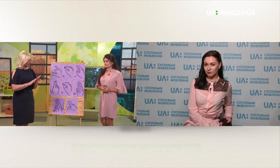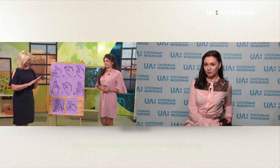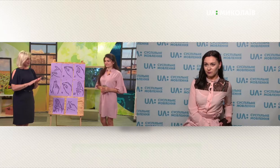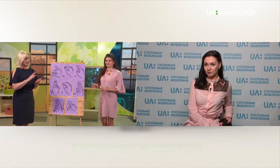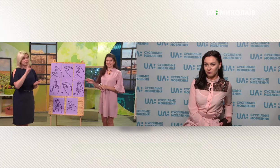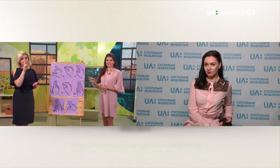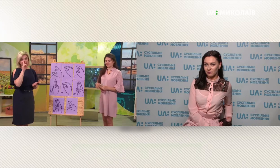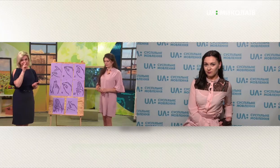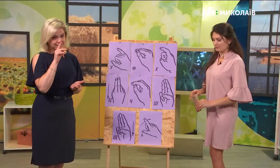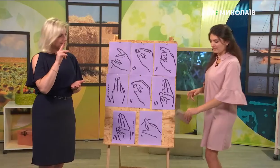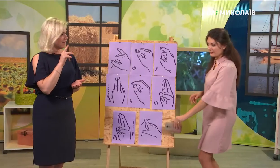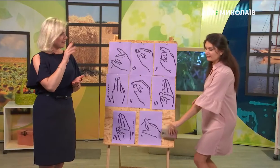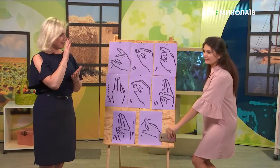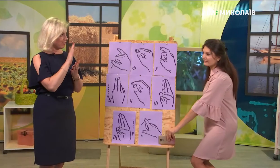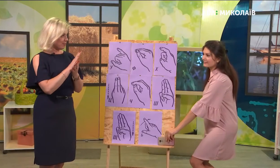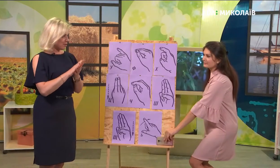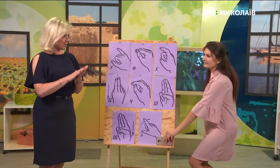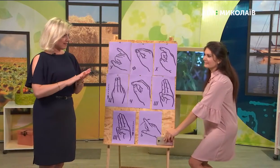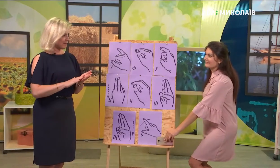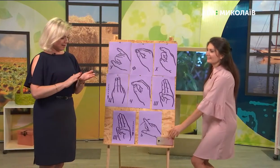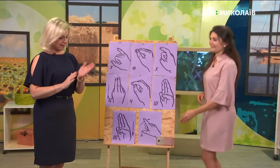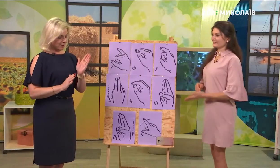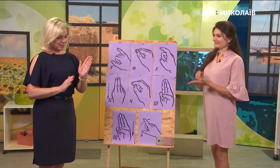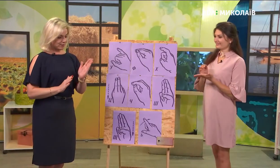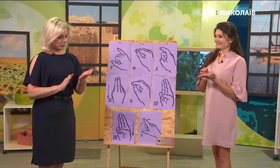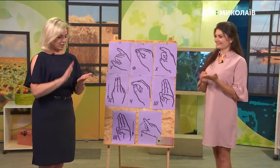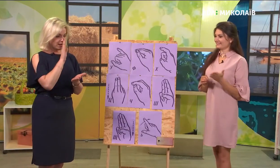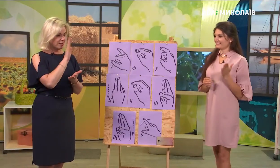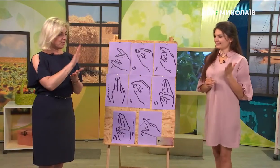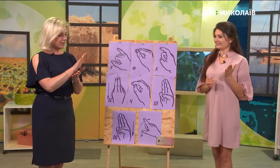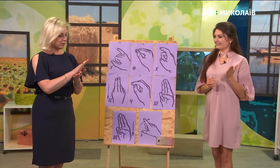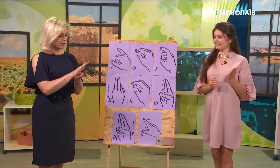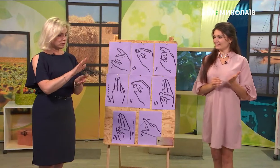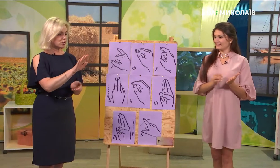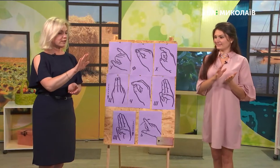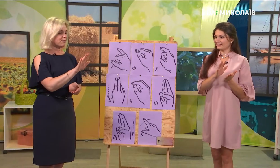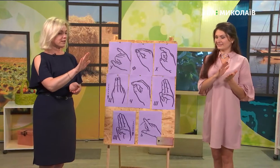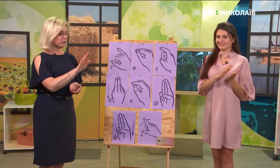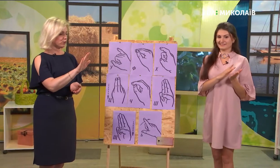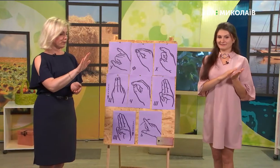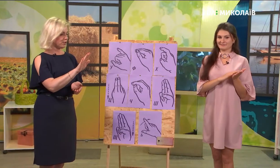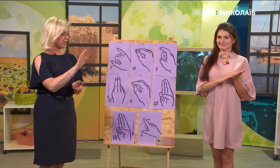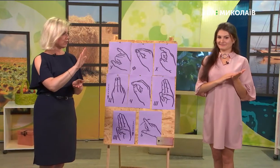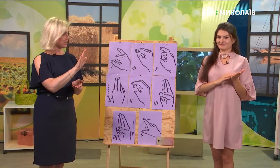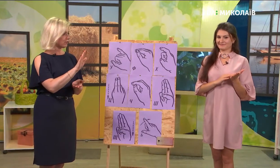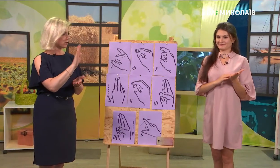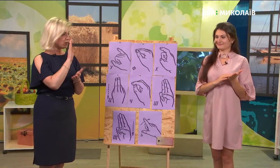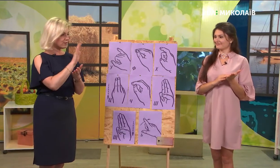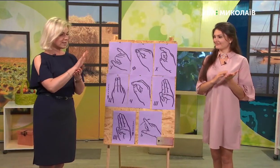«помилка», «вибачте». Так, оце ладонь і по неї трошки тримтять тут пальчики, ось так вони рухаються.